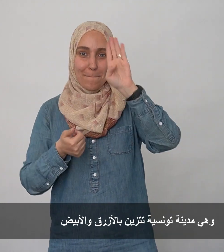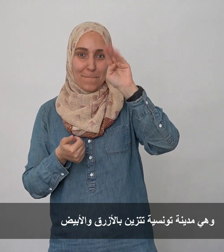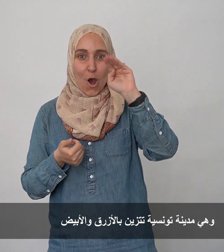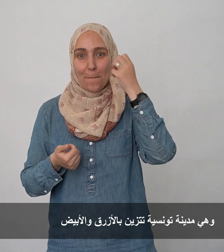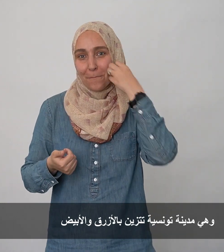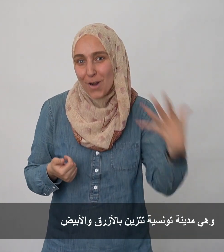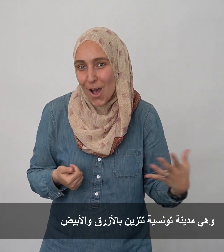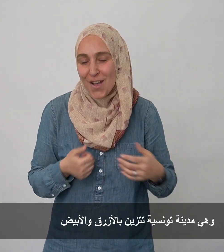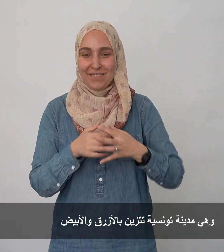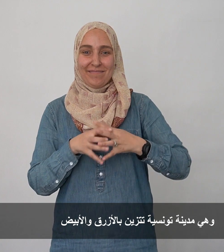والأبيض